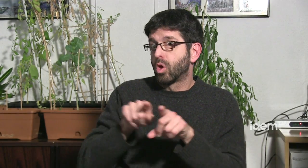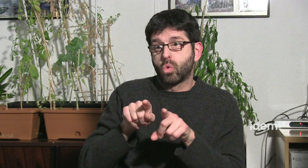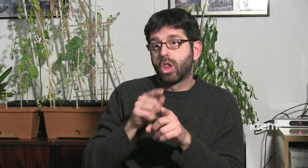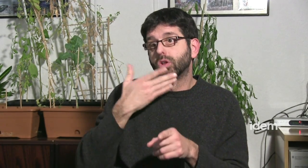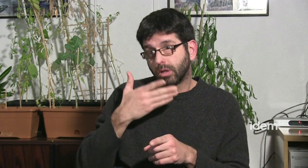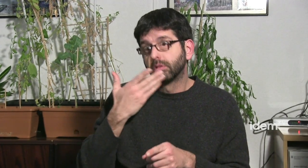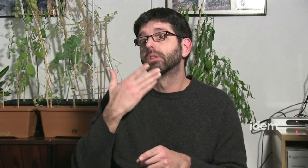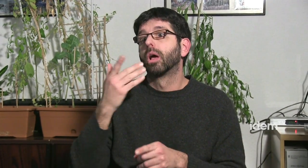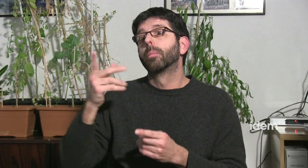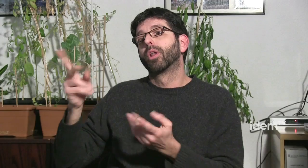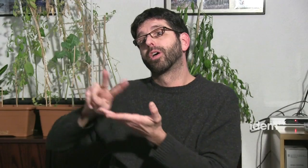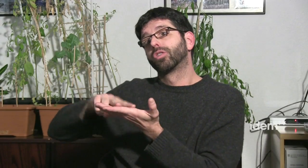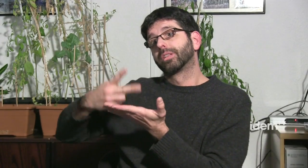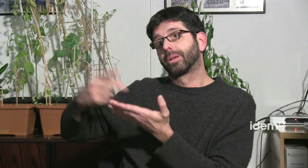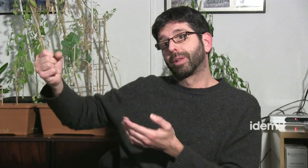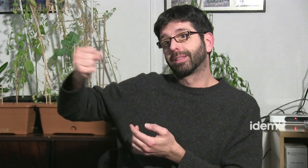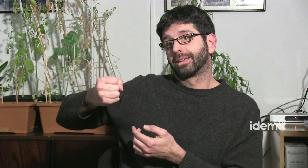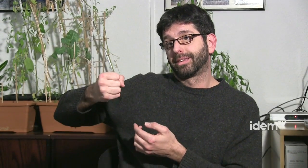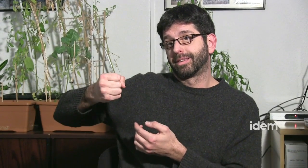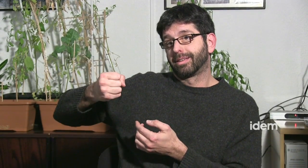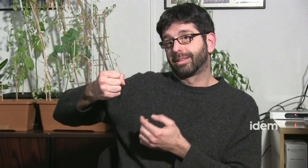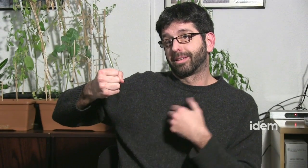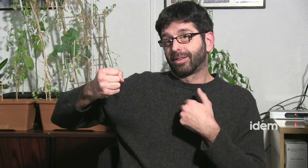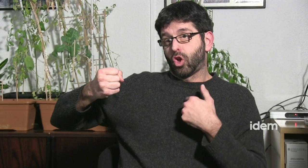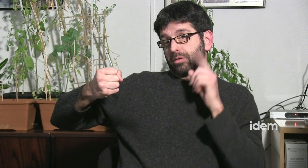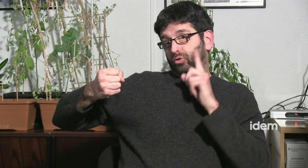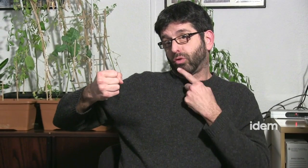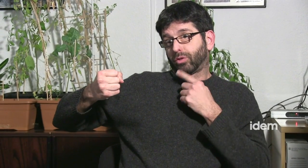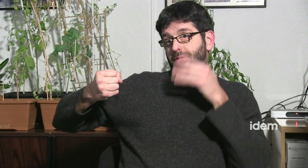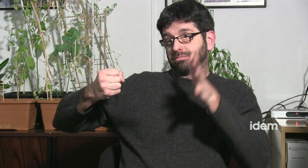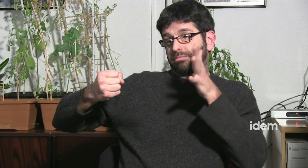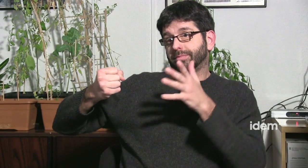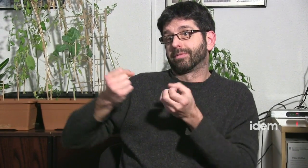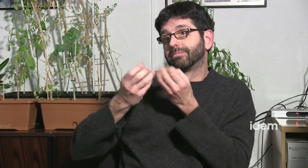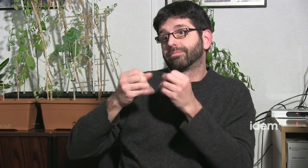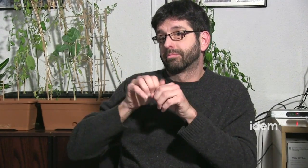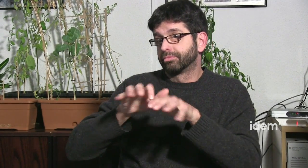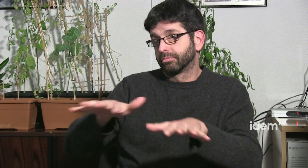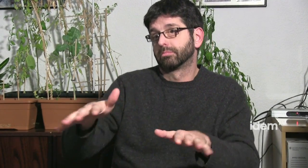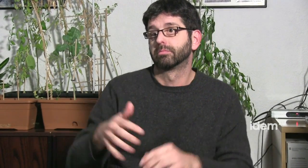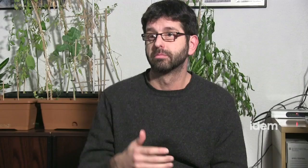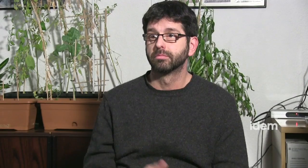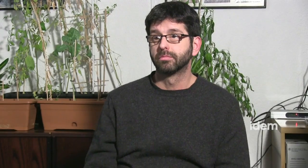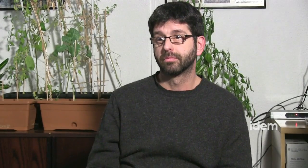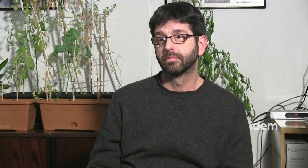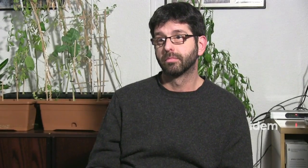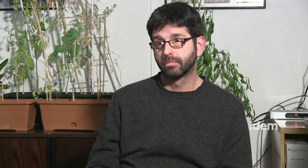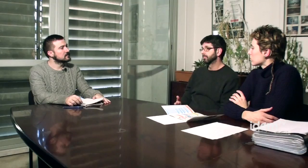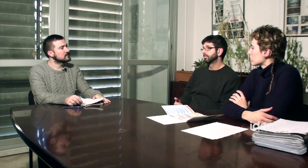notícies les... els hi expliquem, també... Bé, normalment acompanyats d